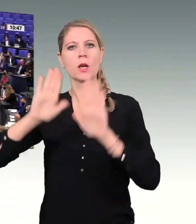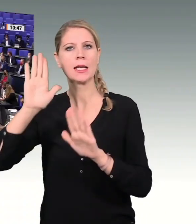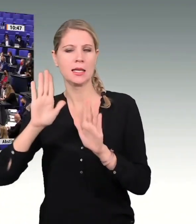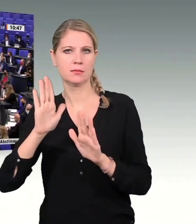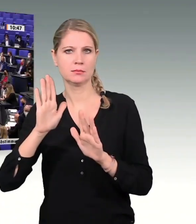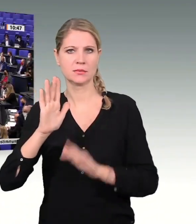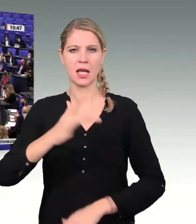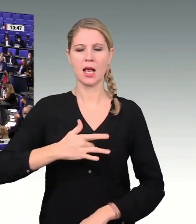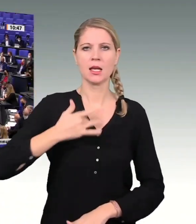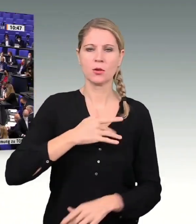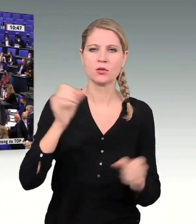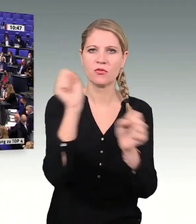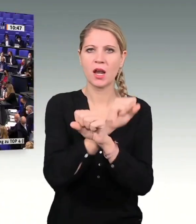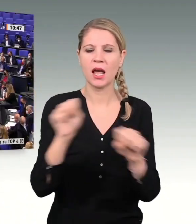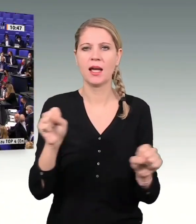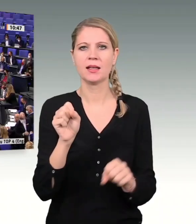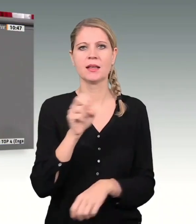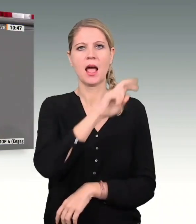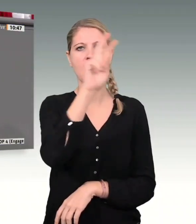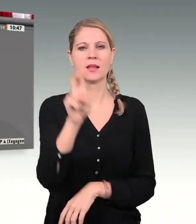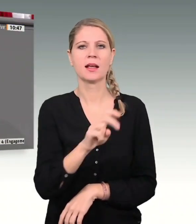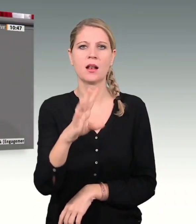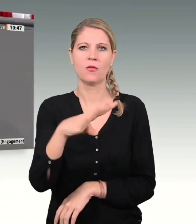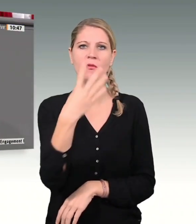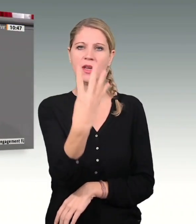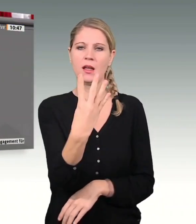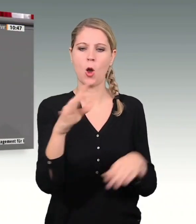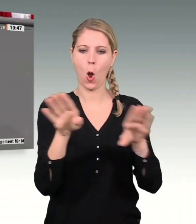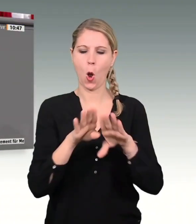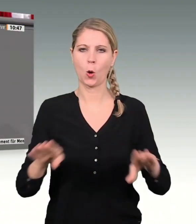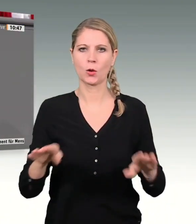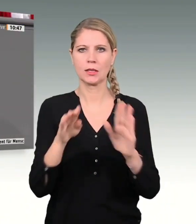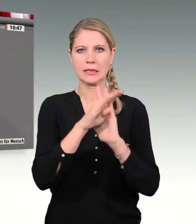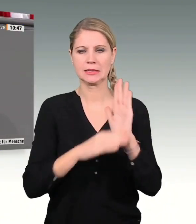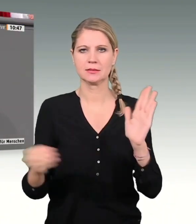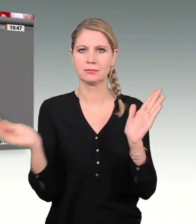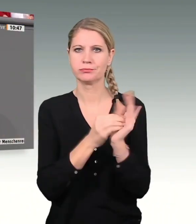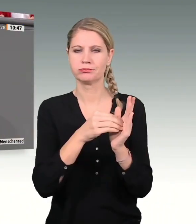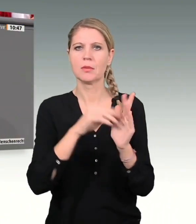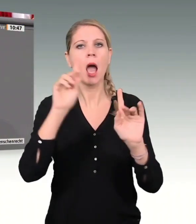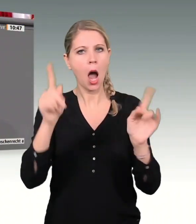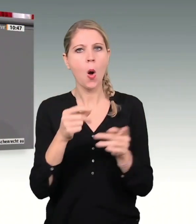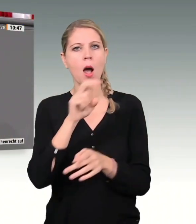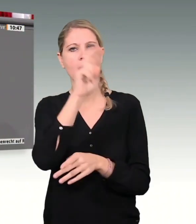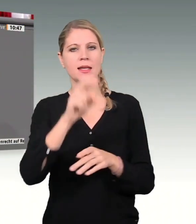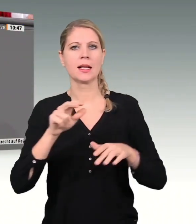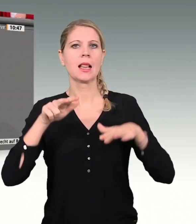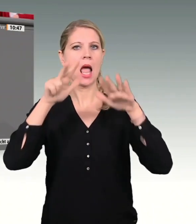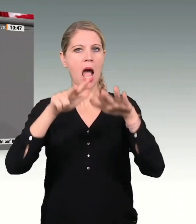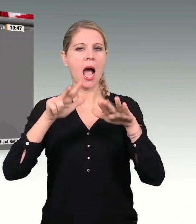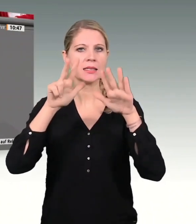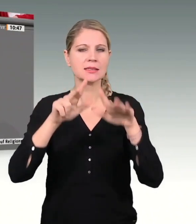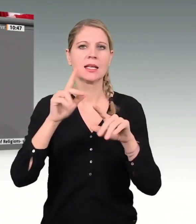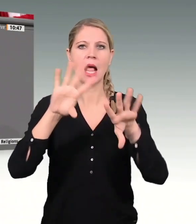Religionsfreiheit ist in Artikel 4 Grundgesetz verankert, ebenso in Artikel 18 der Allgemeinen